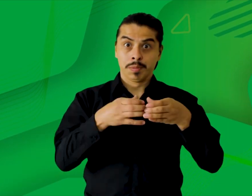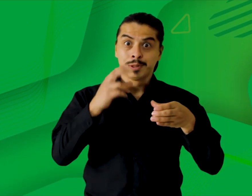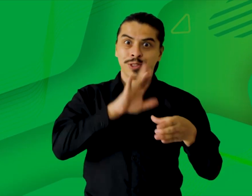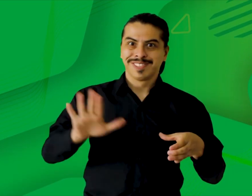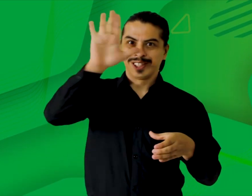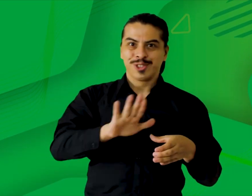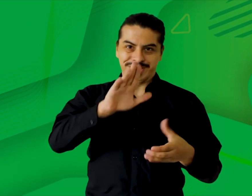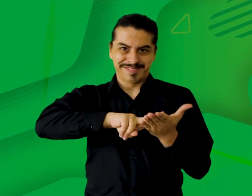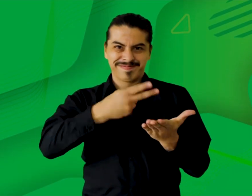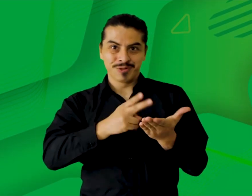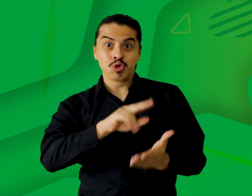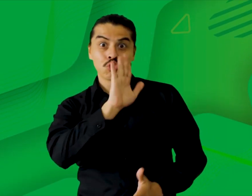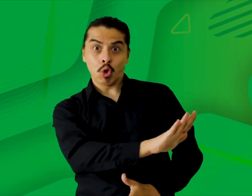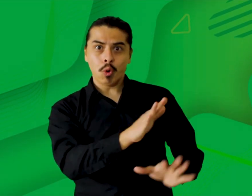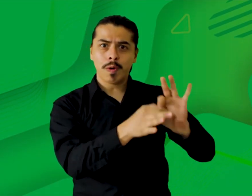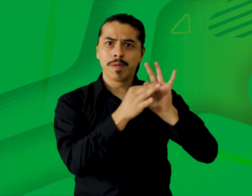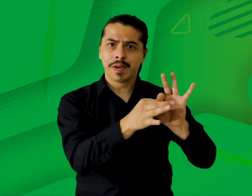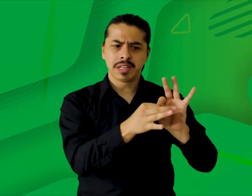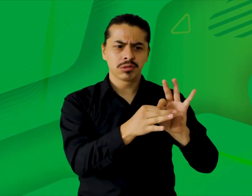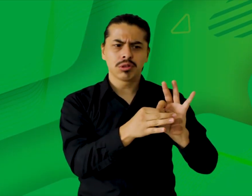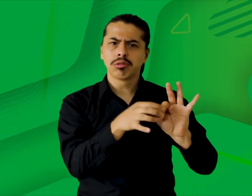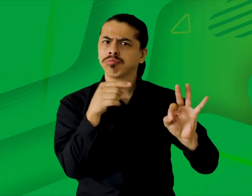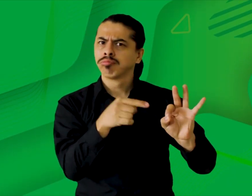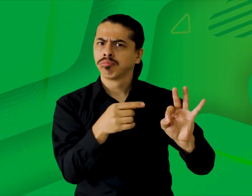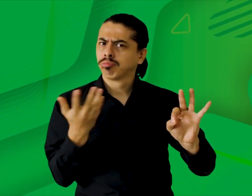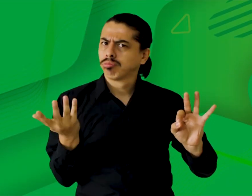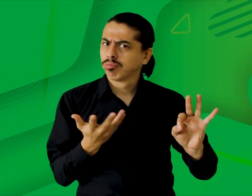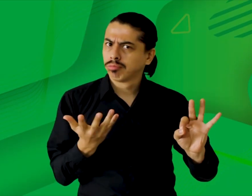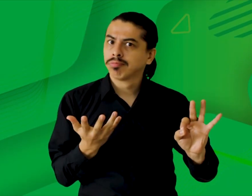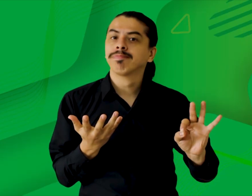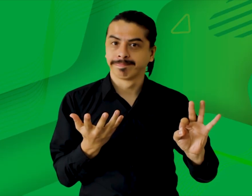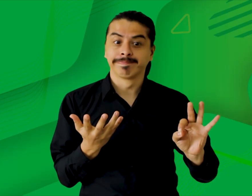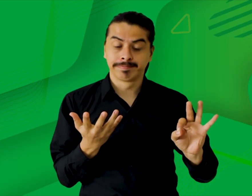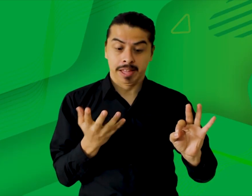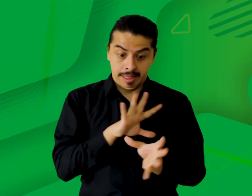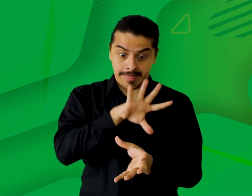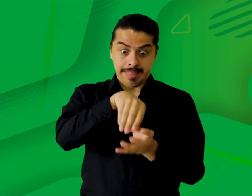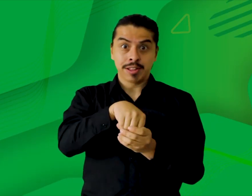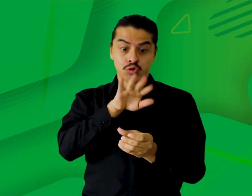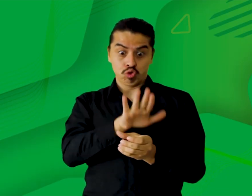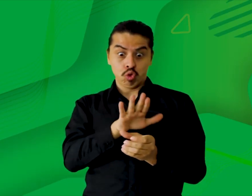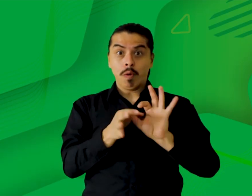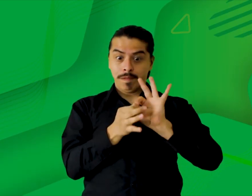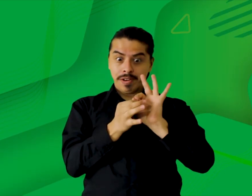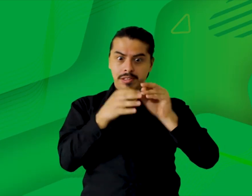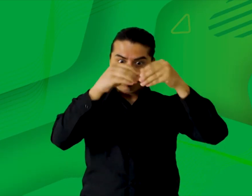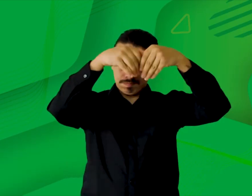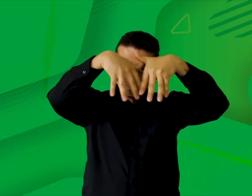La Comisión Nacional de Interpretación de FENASCOL hace parte de su estructura